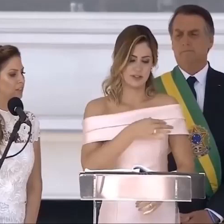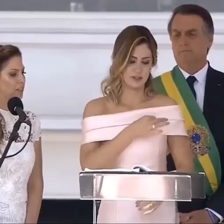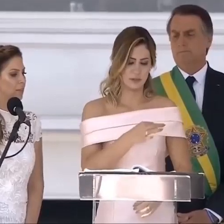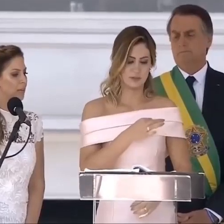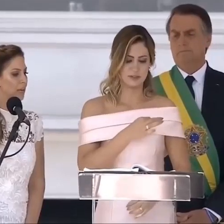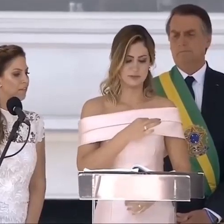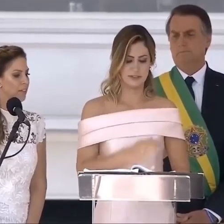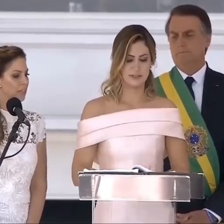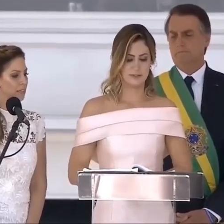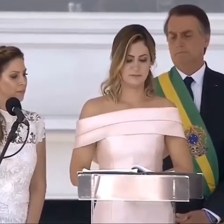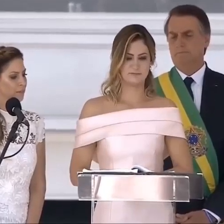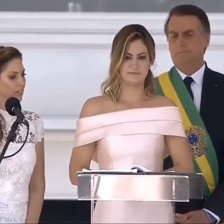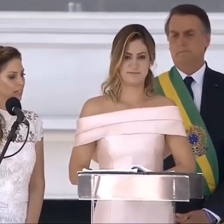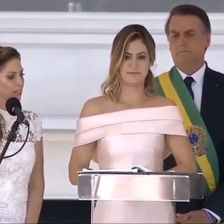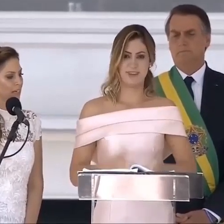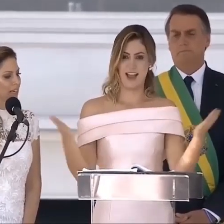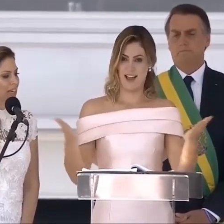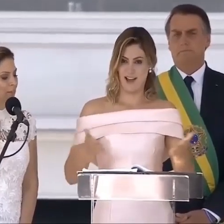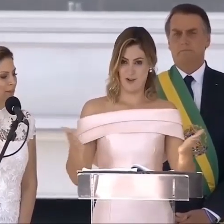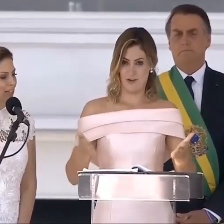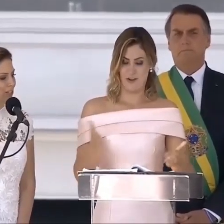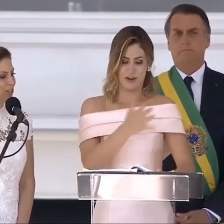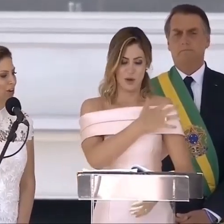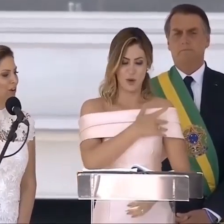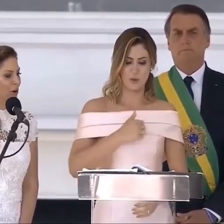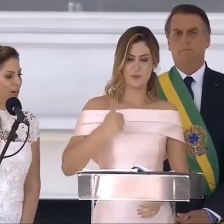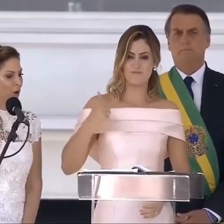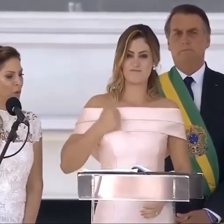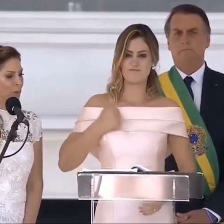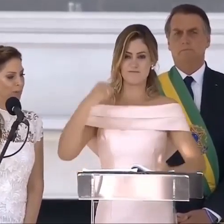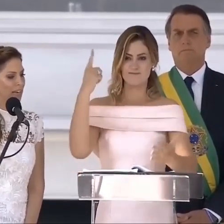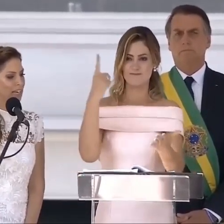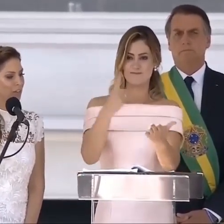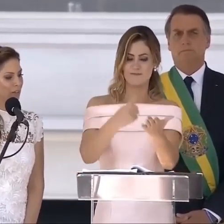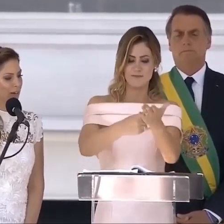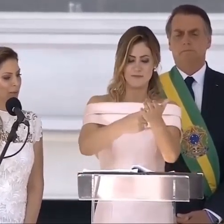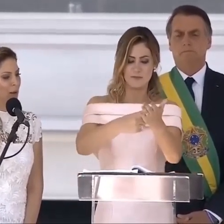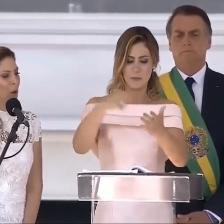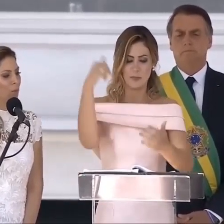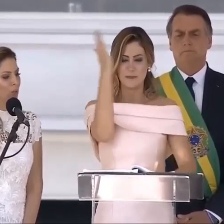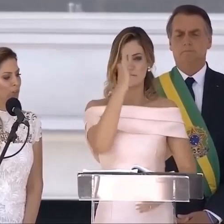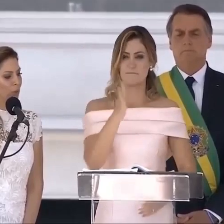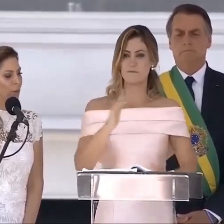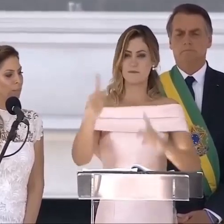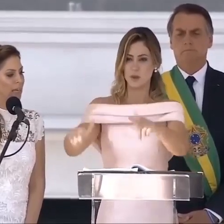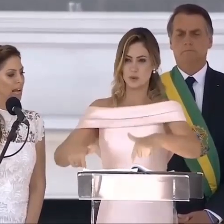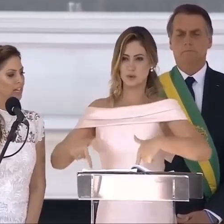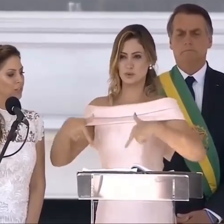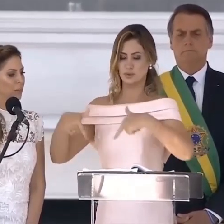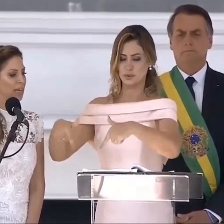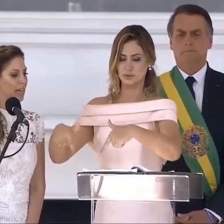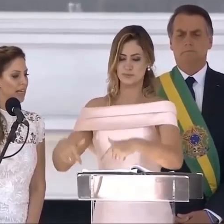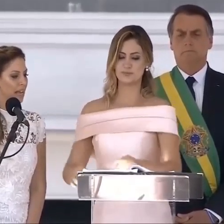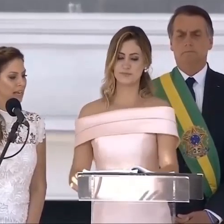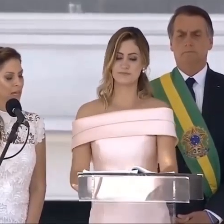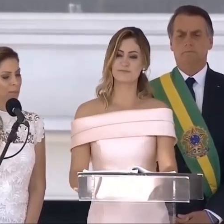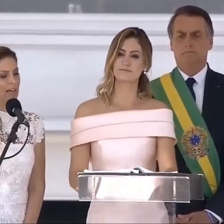da minha vida e que a partir de agora, como primeira dama, posso ampliar de maneira ainda mais